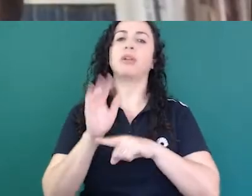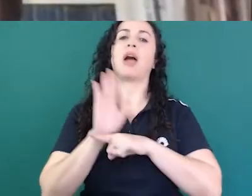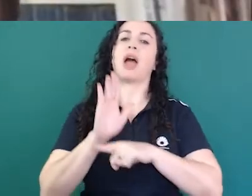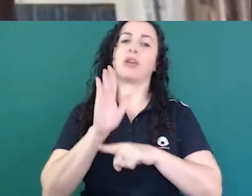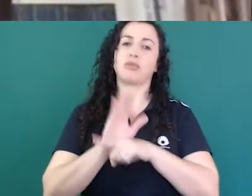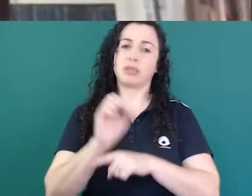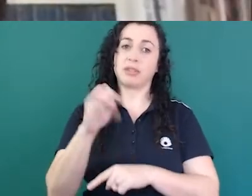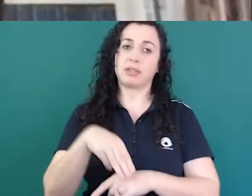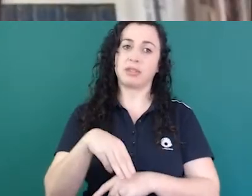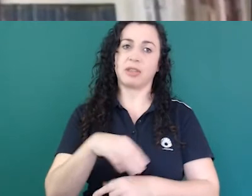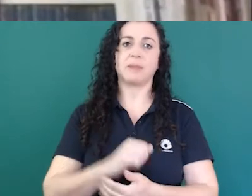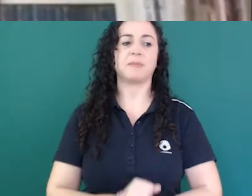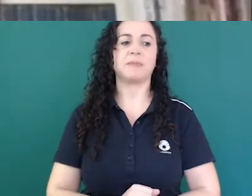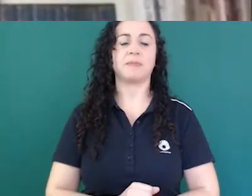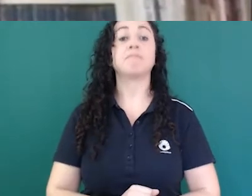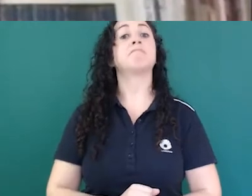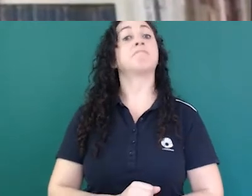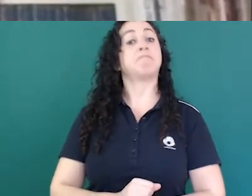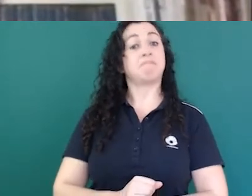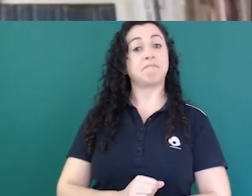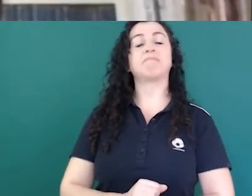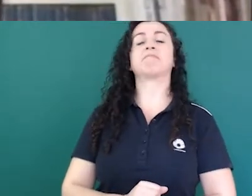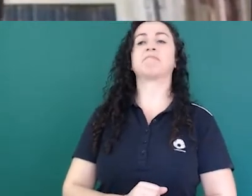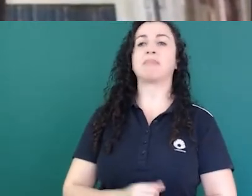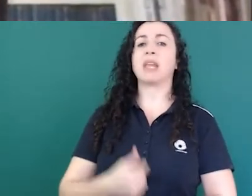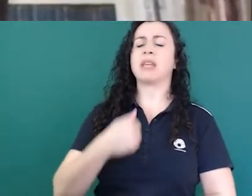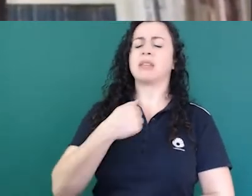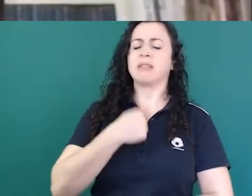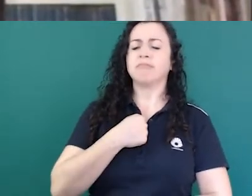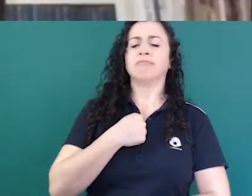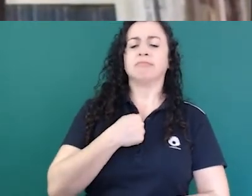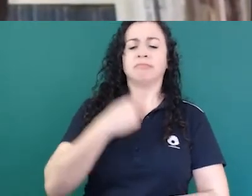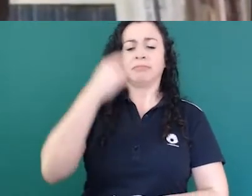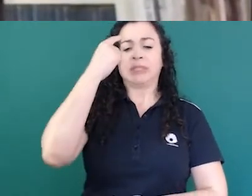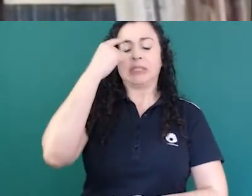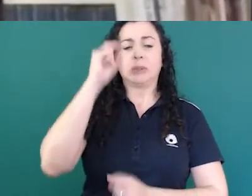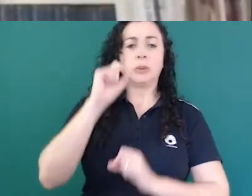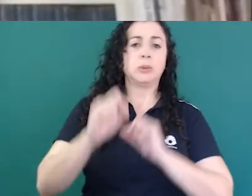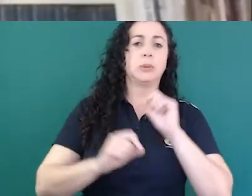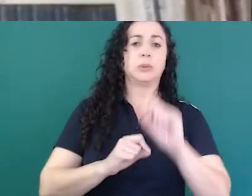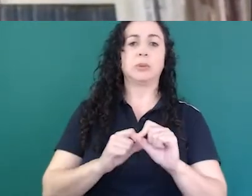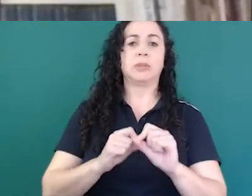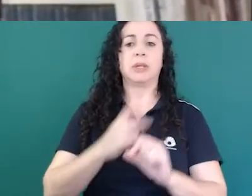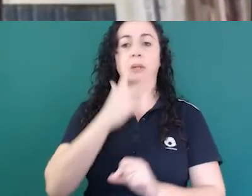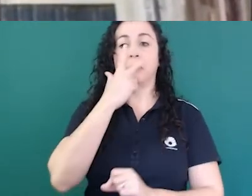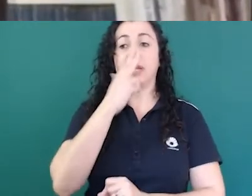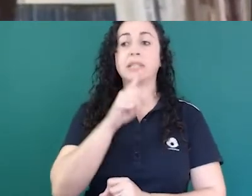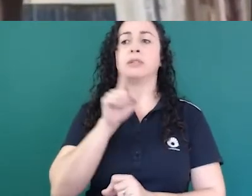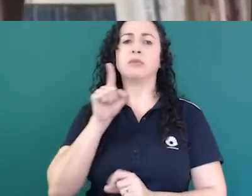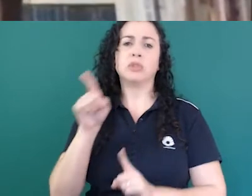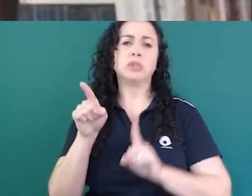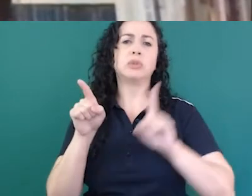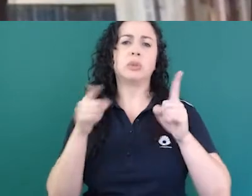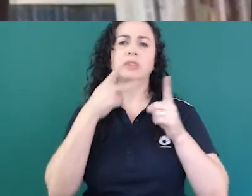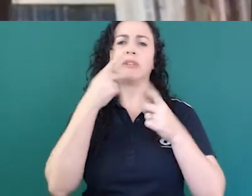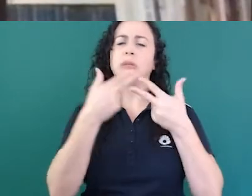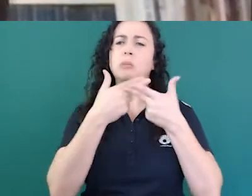questão eu acho que os dois abordaram sem que a gente fale tenha falado